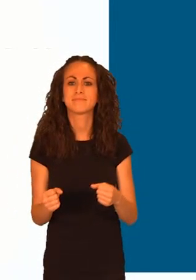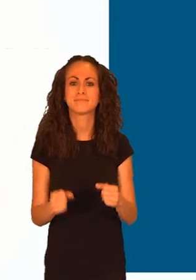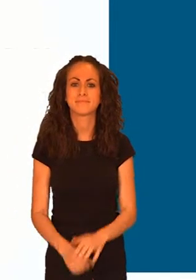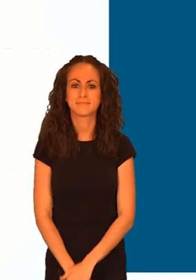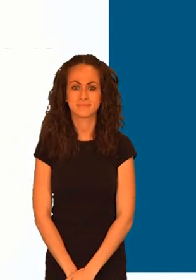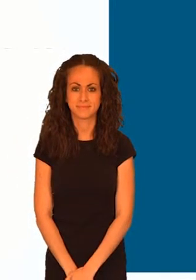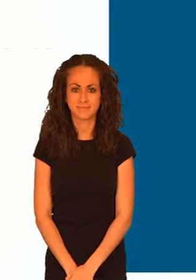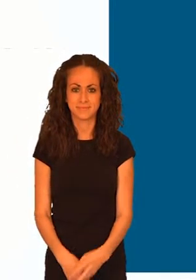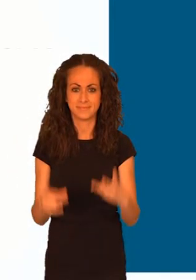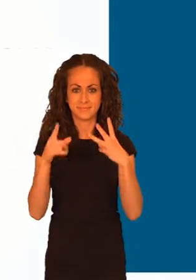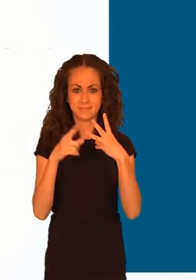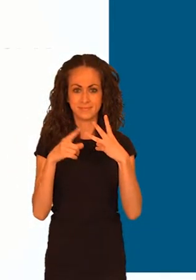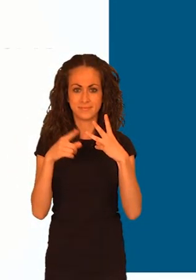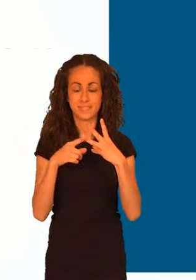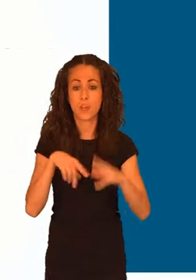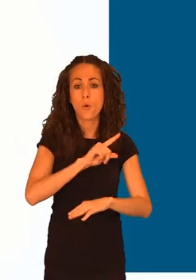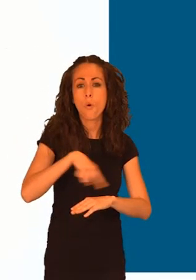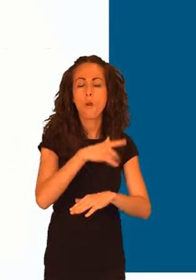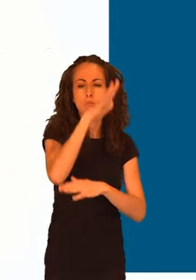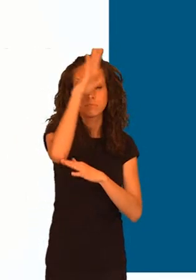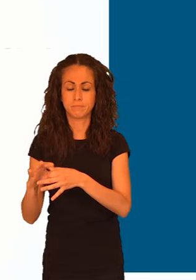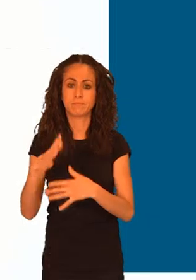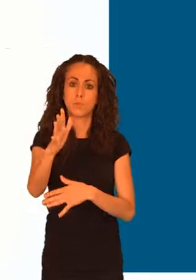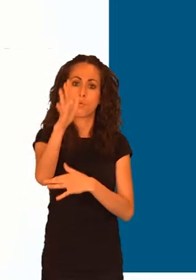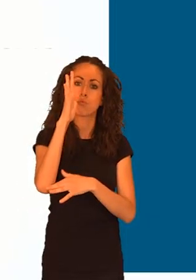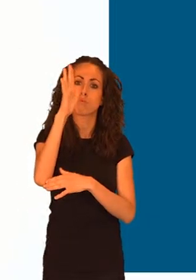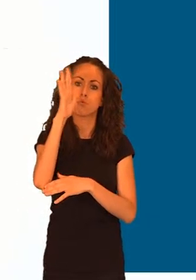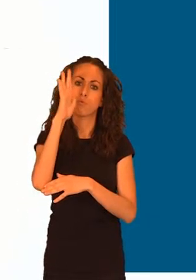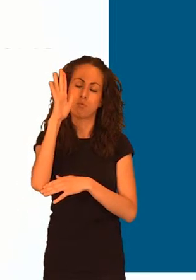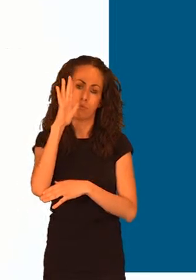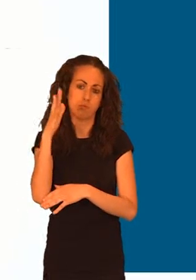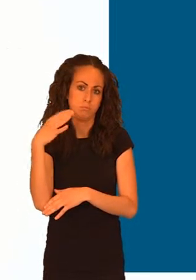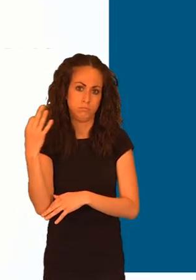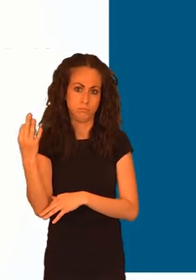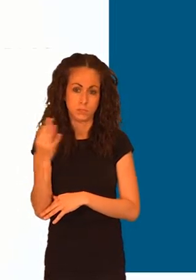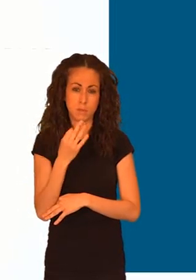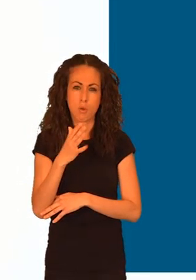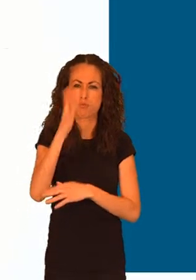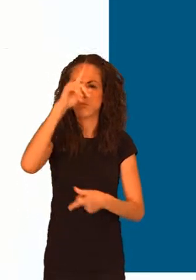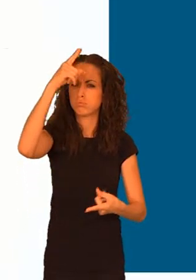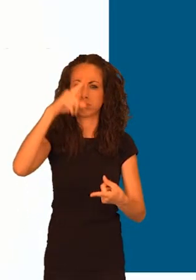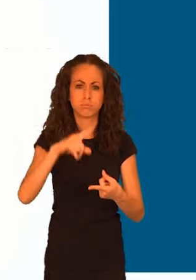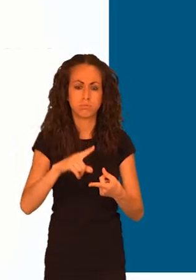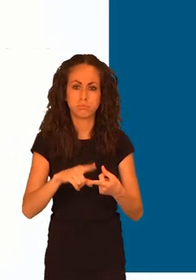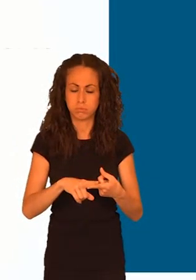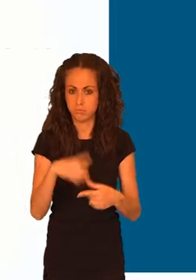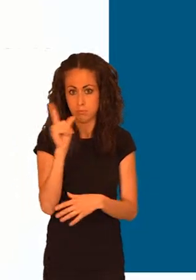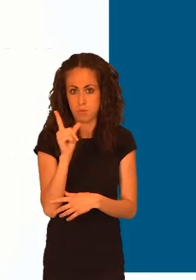Recomendaciones generales antes de hacer los ejercicios. Estas zonas de ejercicios están pensadas para personas adultas. El